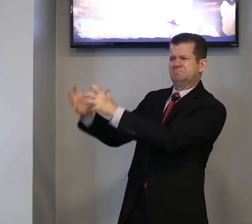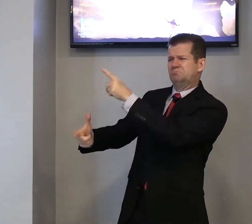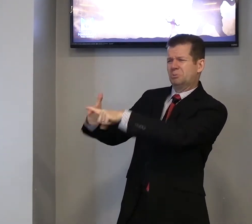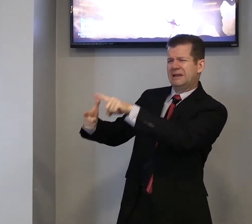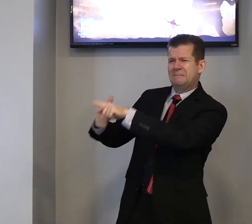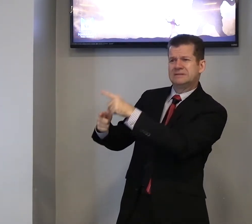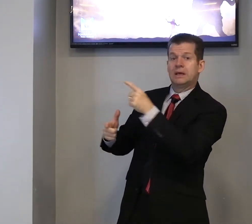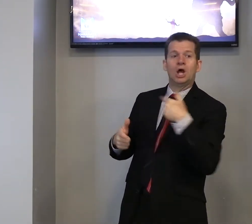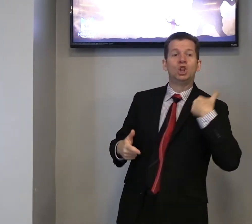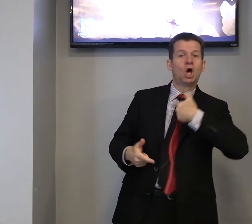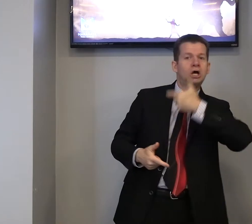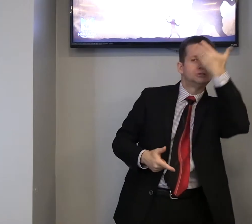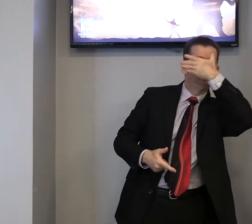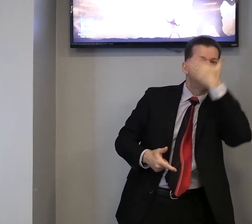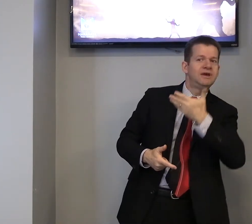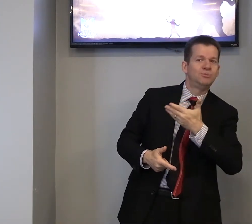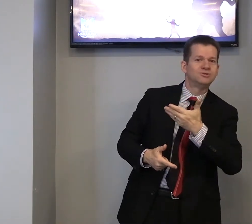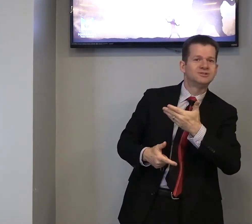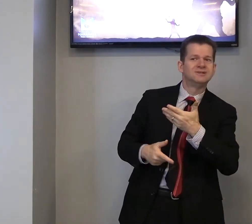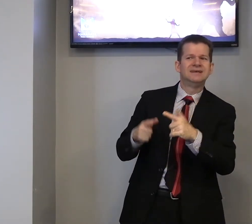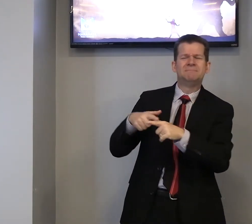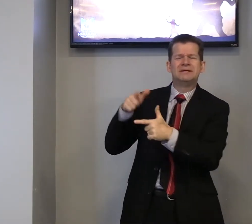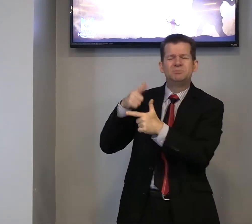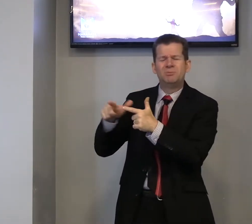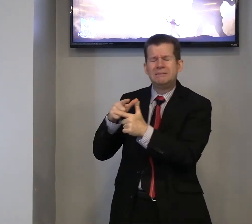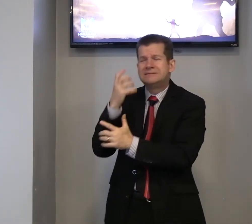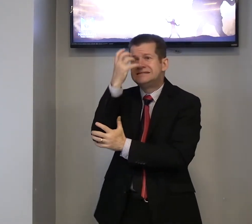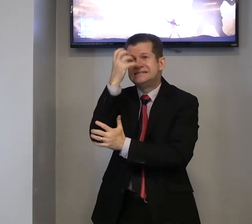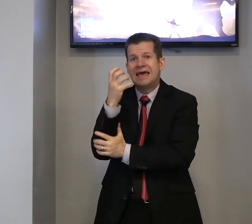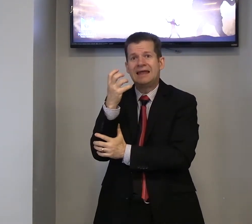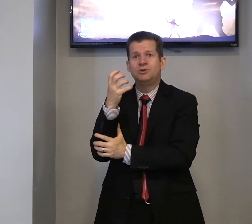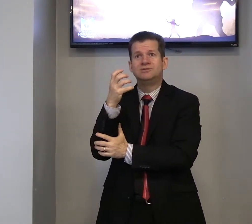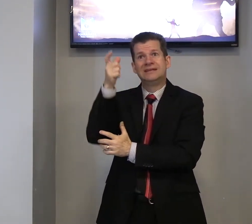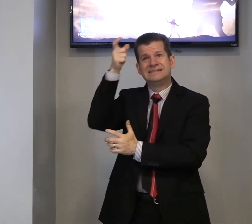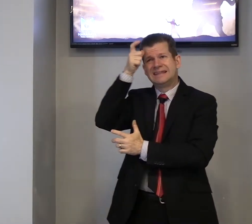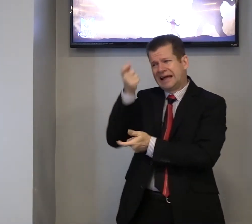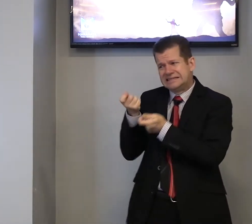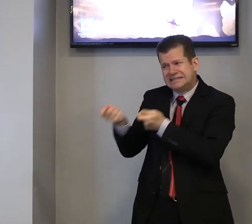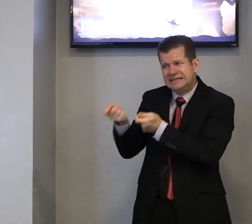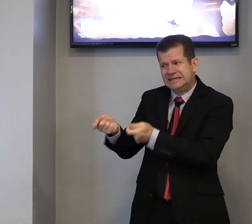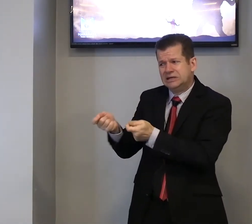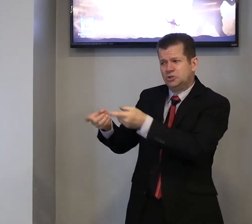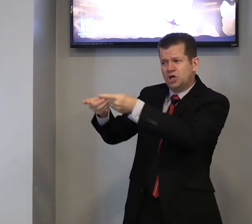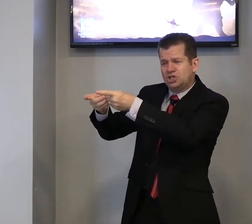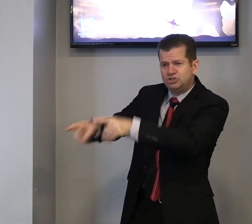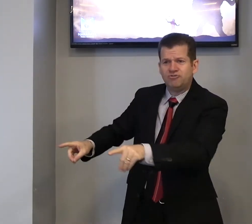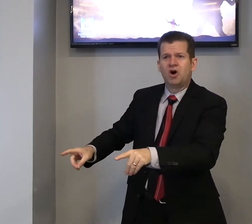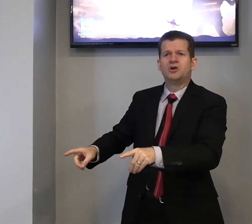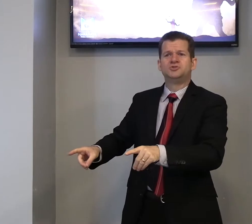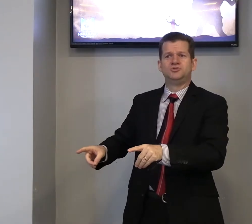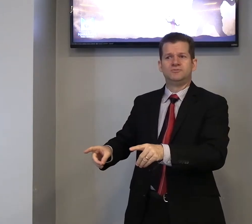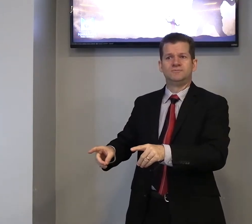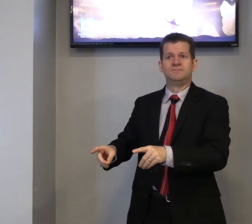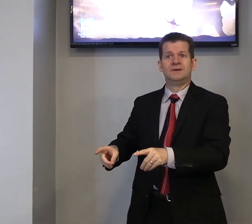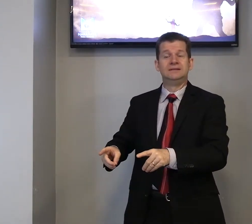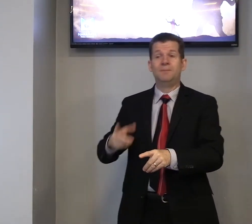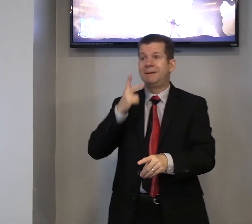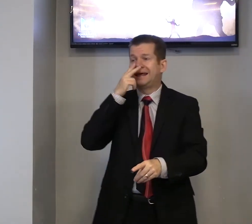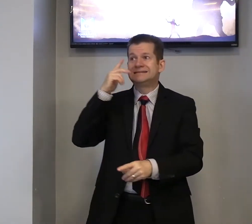problemas, nós, não vemos, mas problemas sérios. Você está tentando divórcio. Então, parece